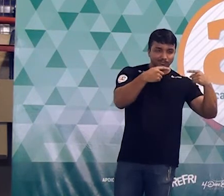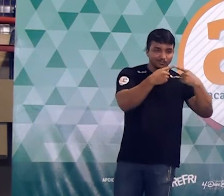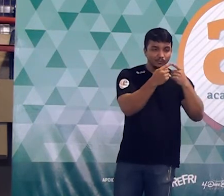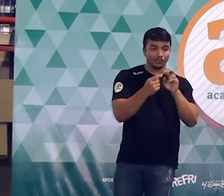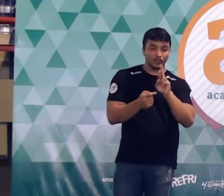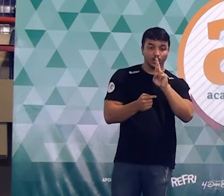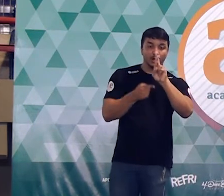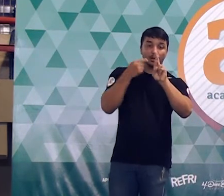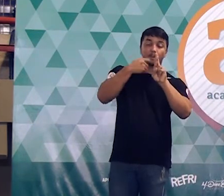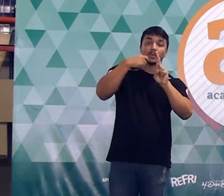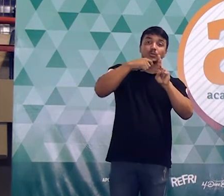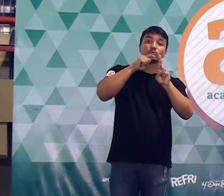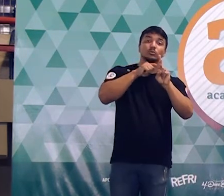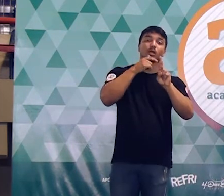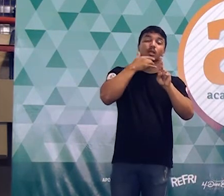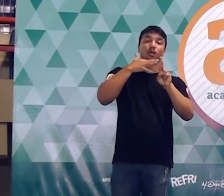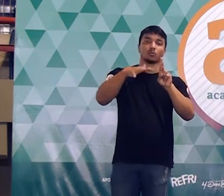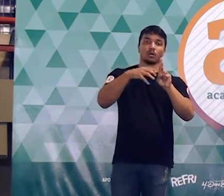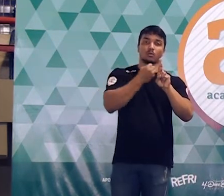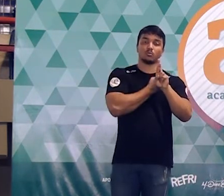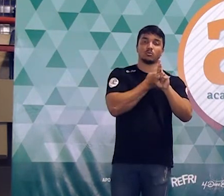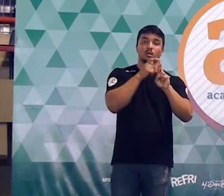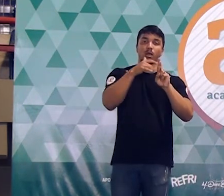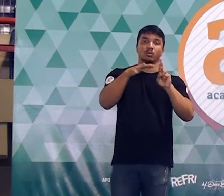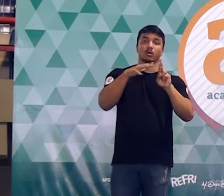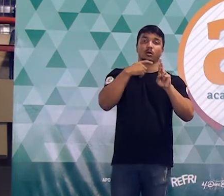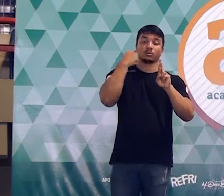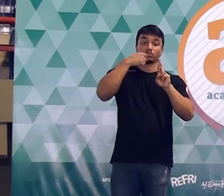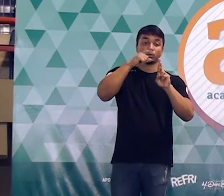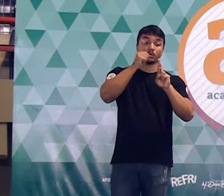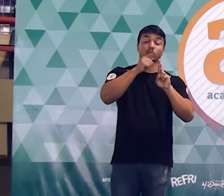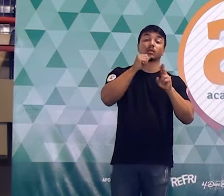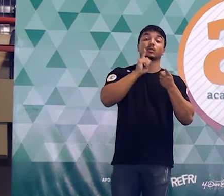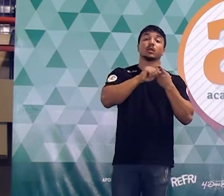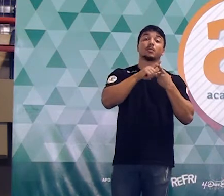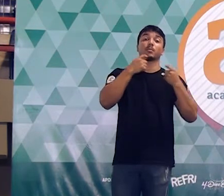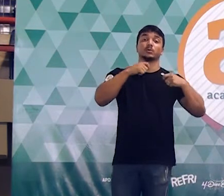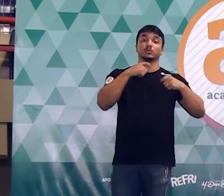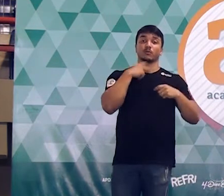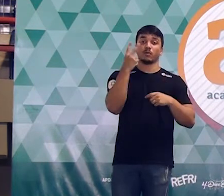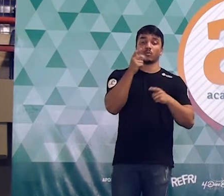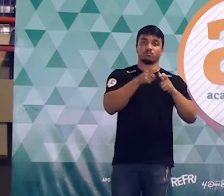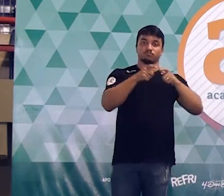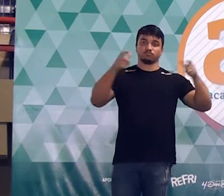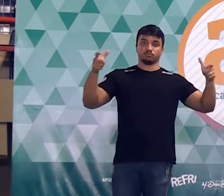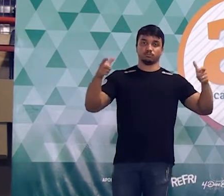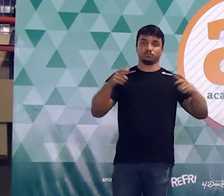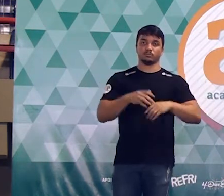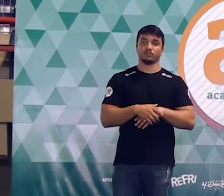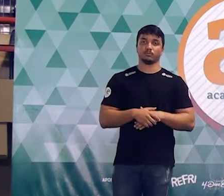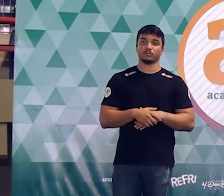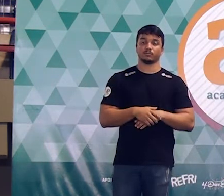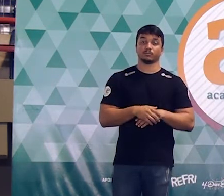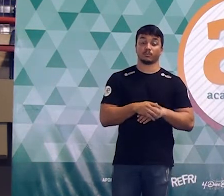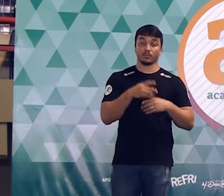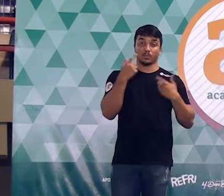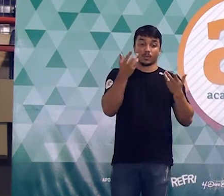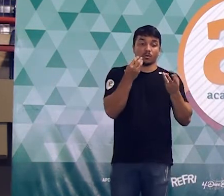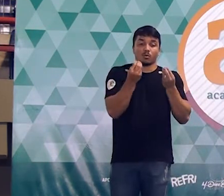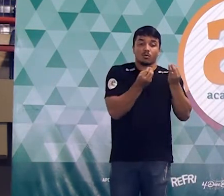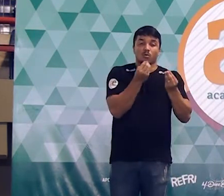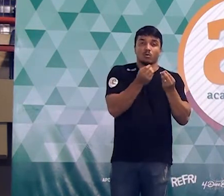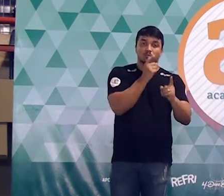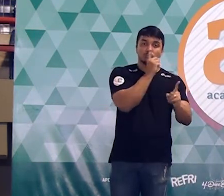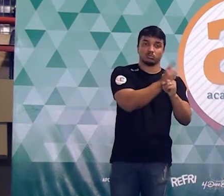precisa ser um número natural e tem que ser o maior valor possível. Então vamos ver se a gente consegue encontrar